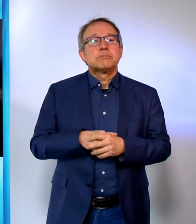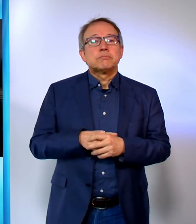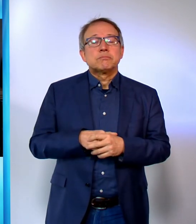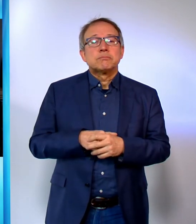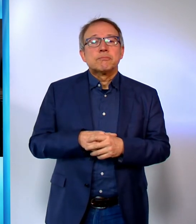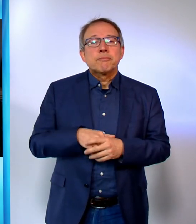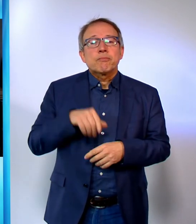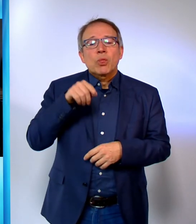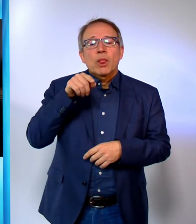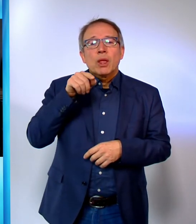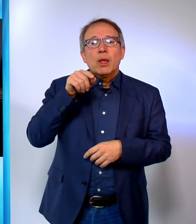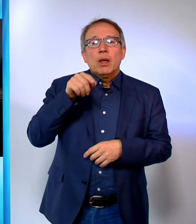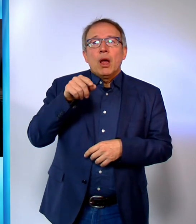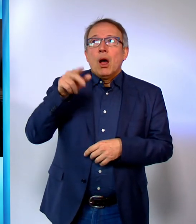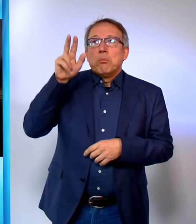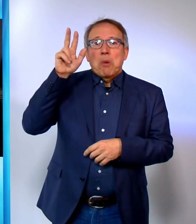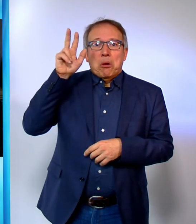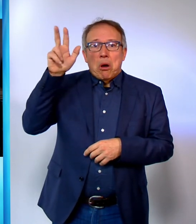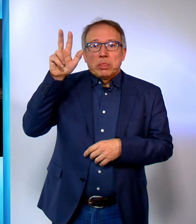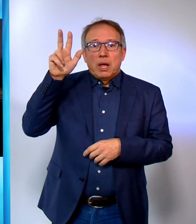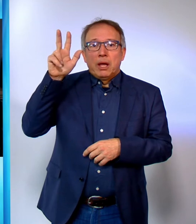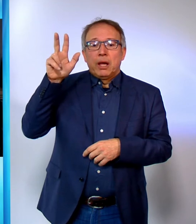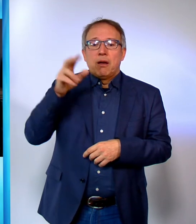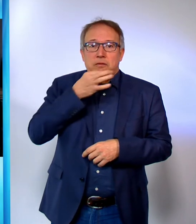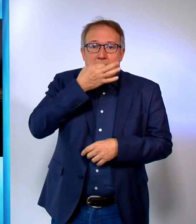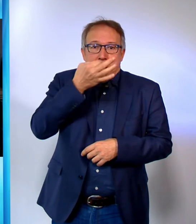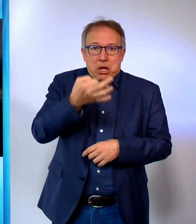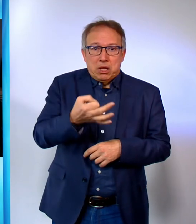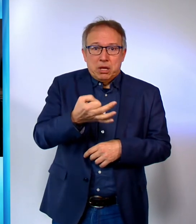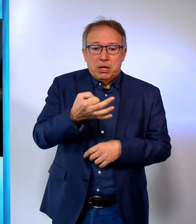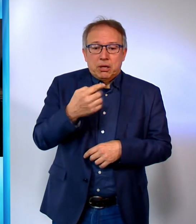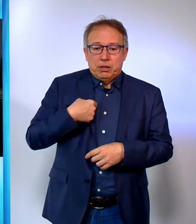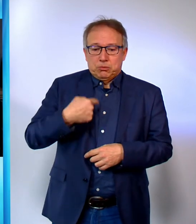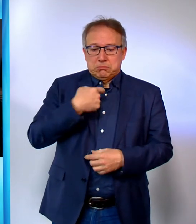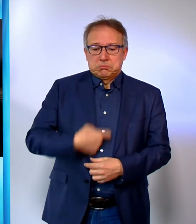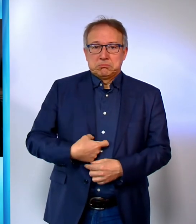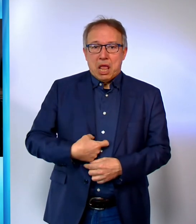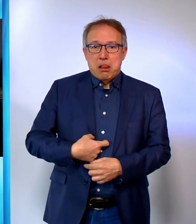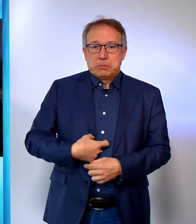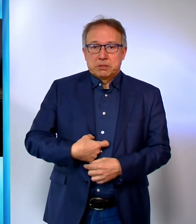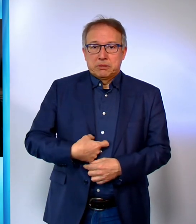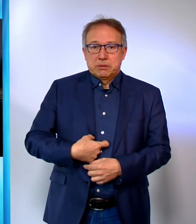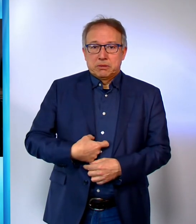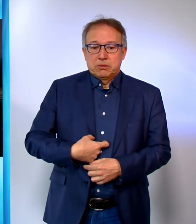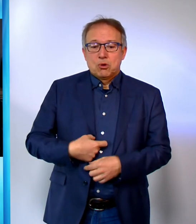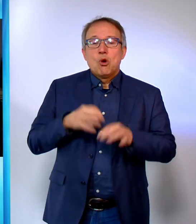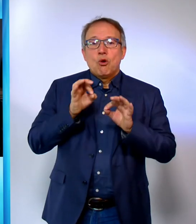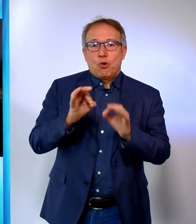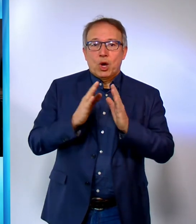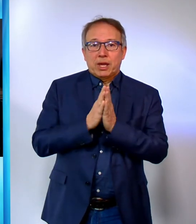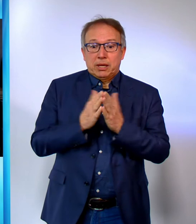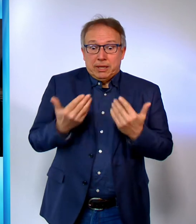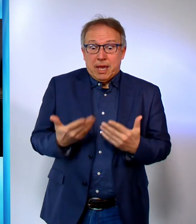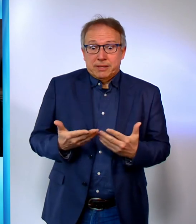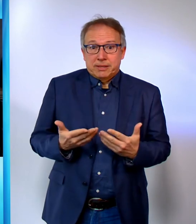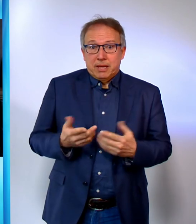der Gottesfrage geht es nicht um blutleere Spekulation, es geht um uns. Es ist für die Kirche